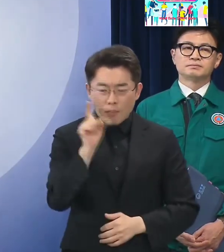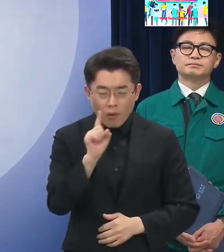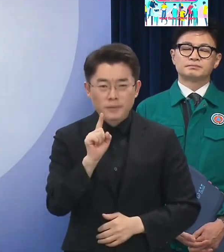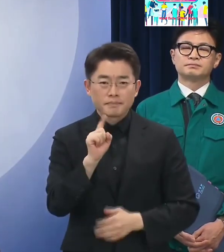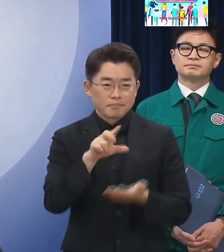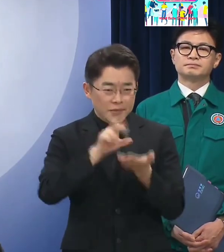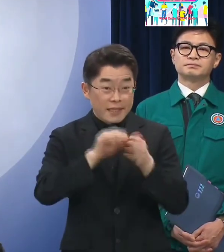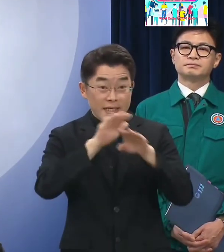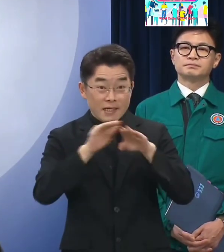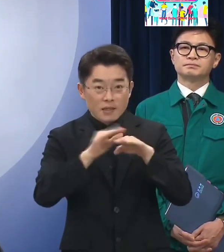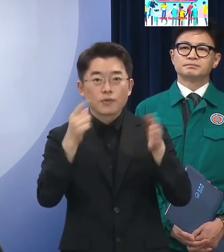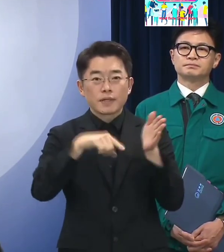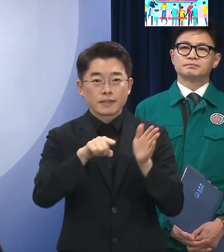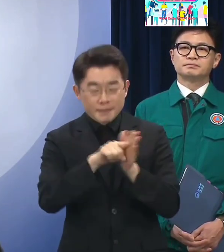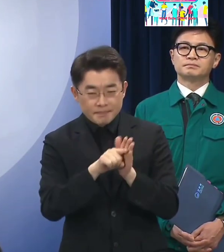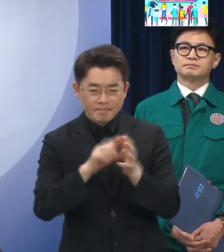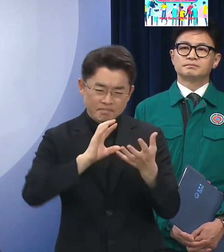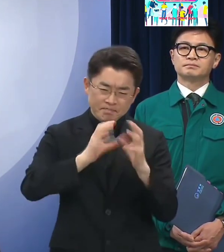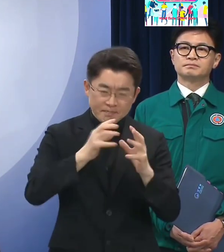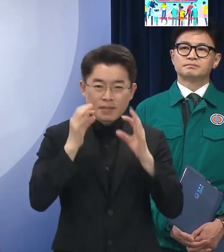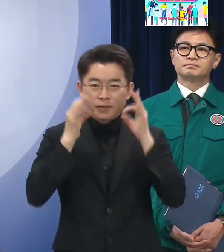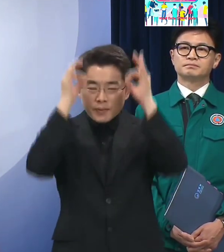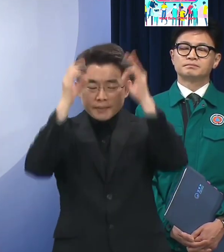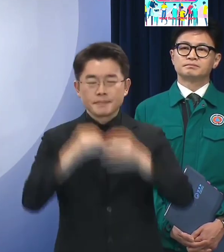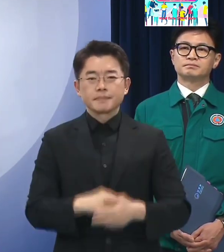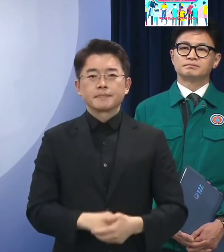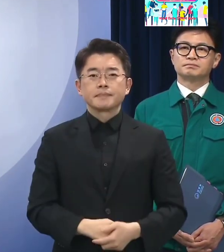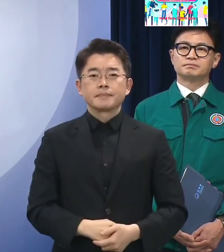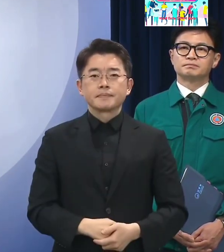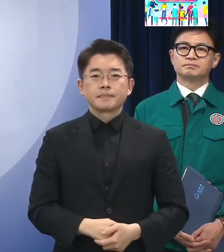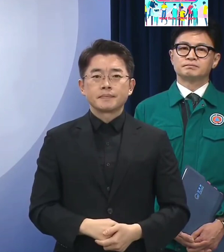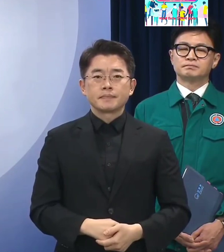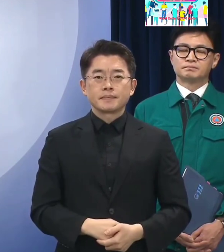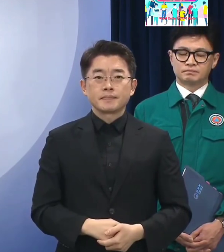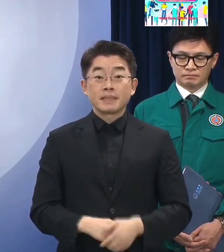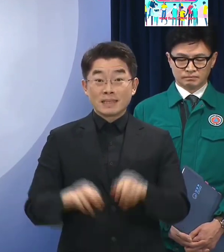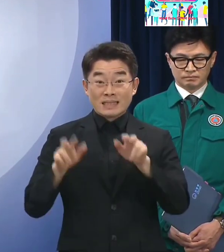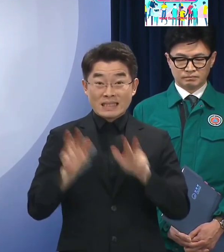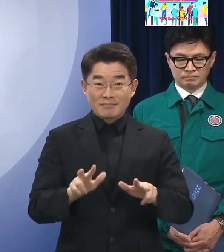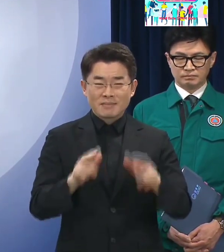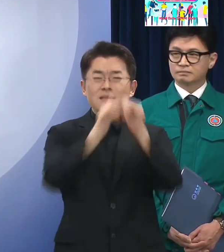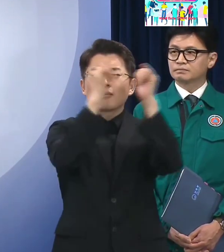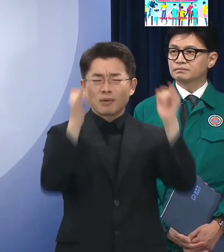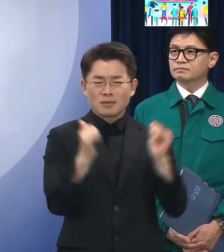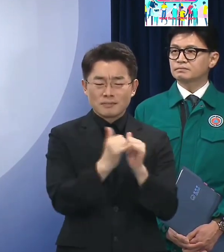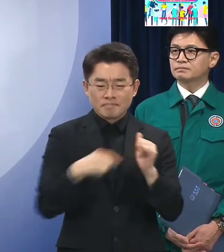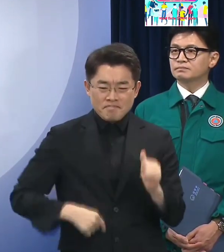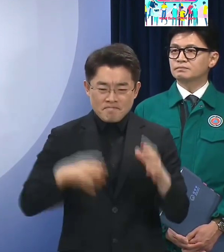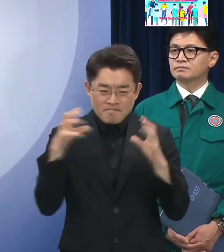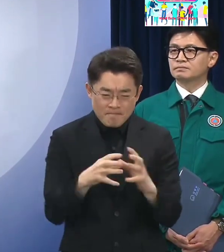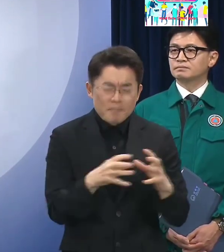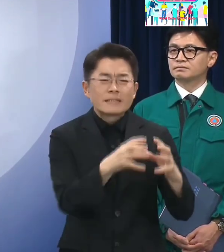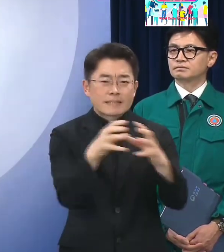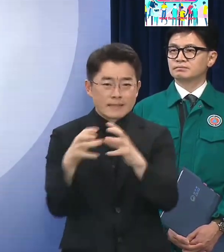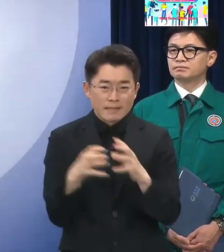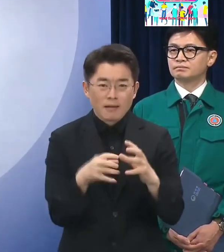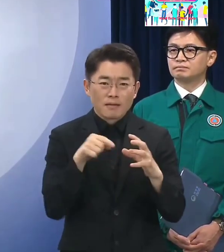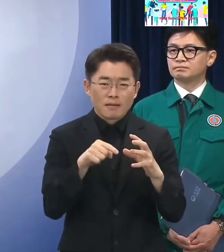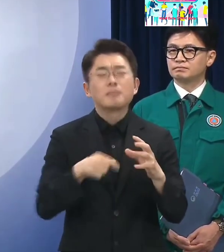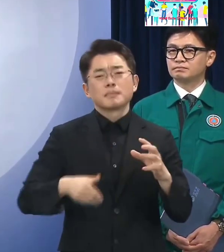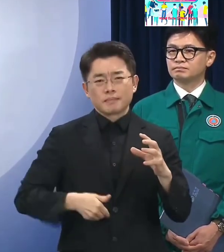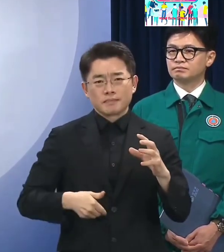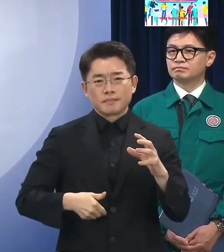해결에 적극 노력해 나가겠습니다 무엇보다 지금은 우리 사회의 공동체의 가치를 회복하여야 합니다